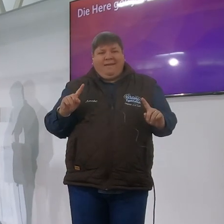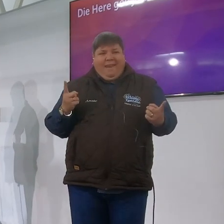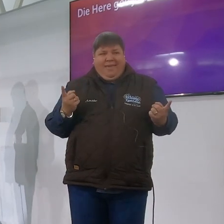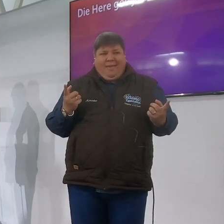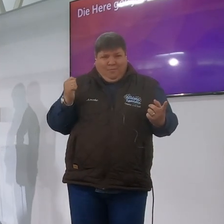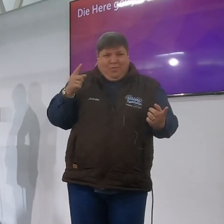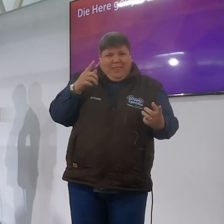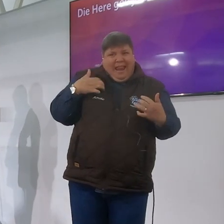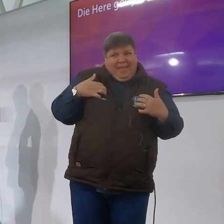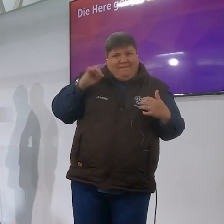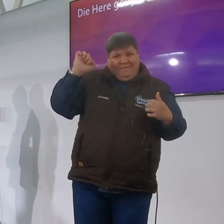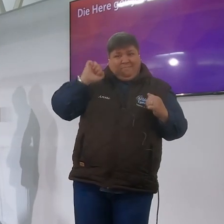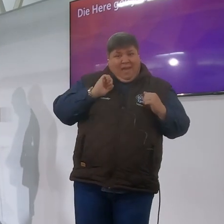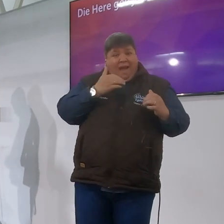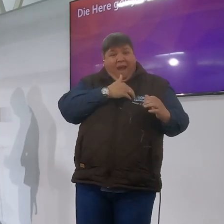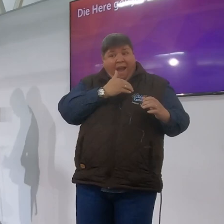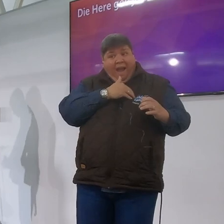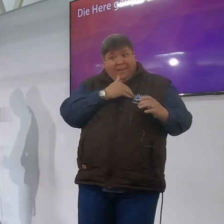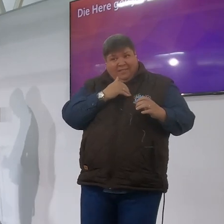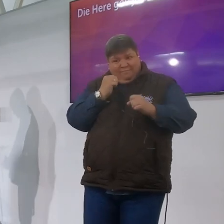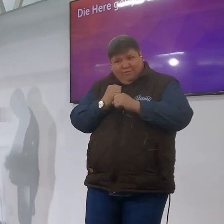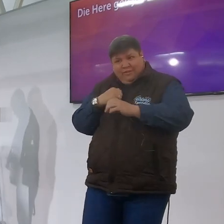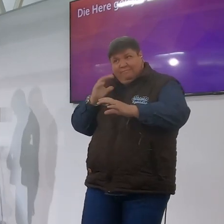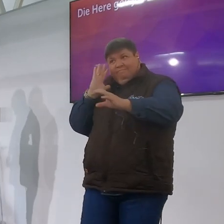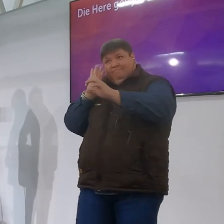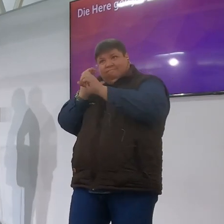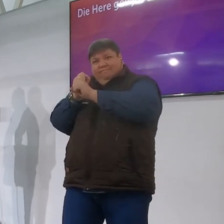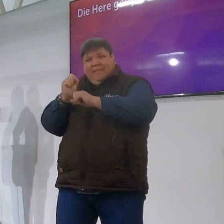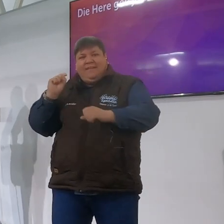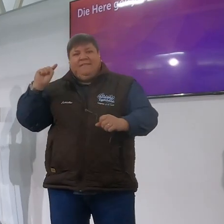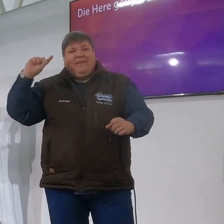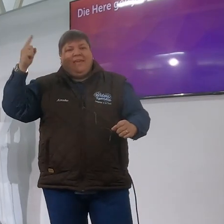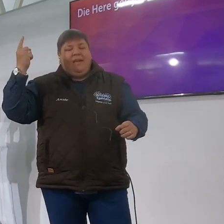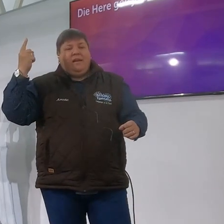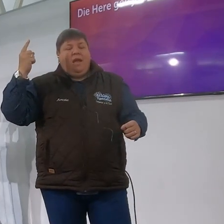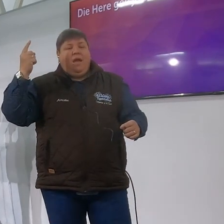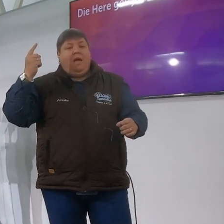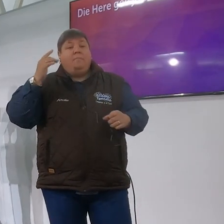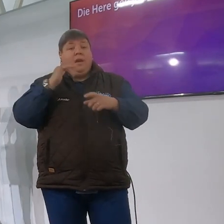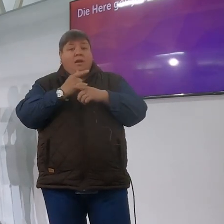die gins van die jyre leef as my hart op ander plek as as my hart nie is om